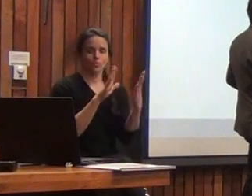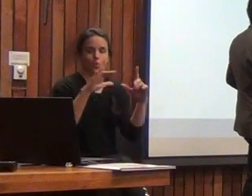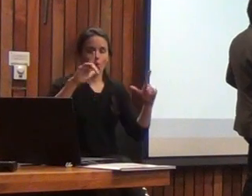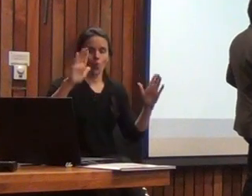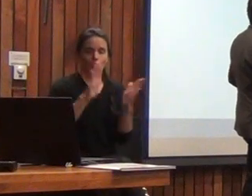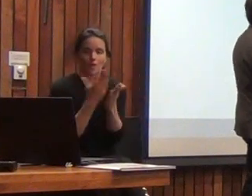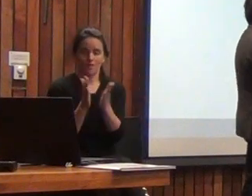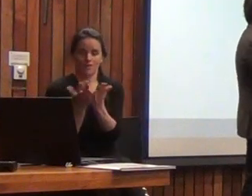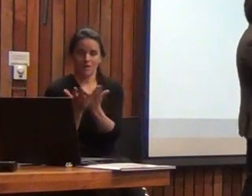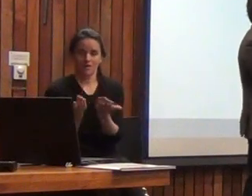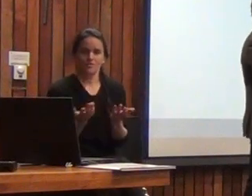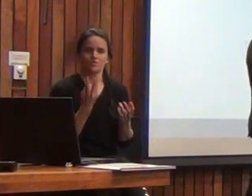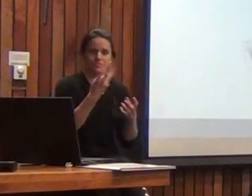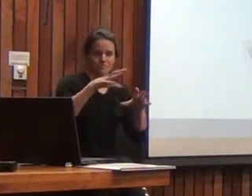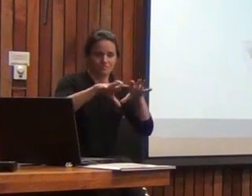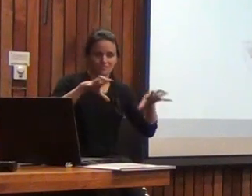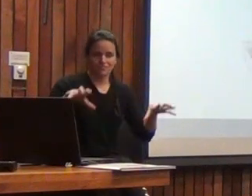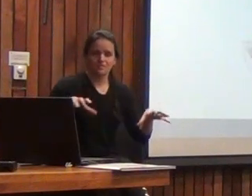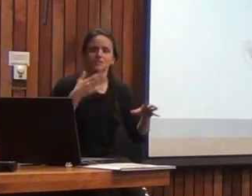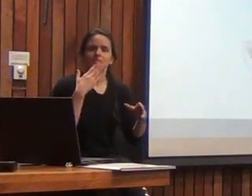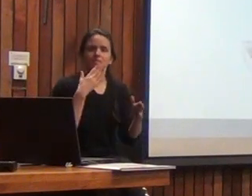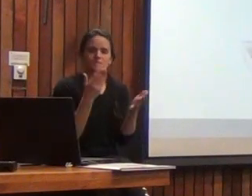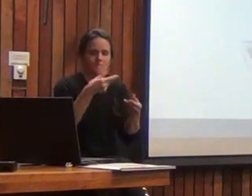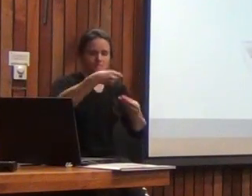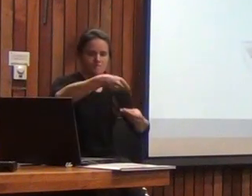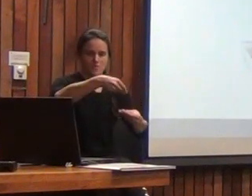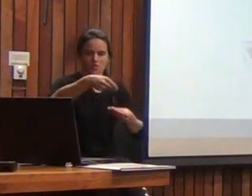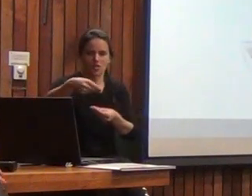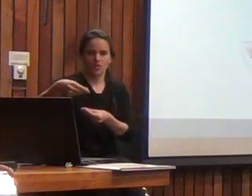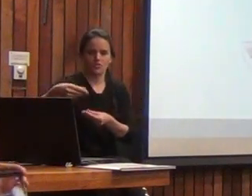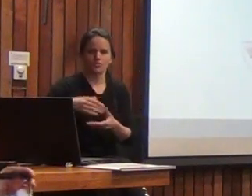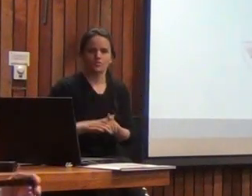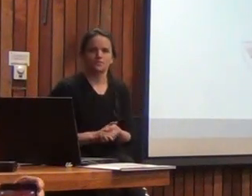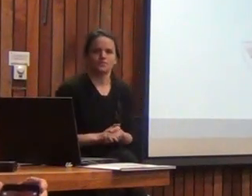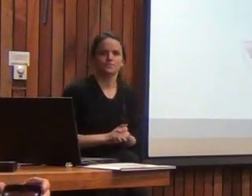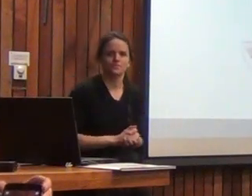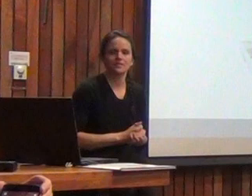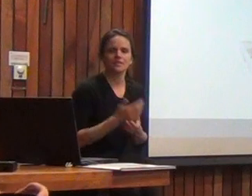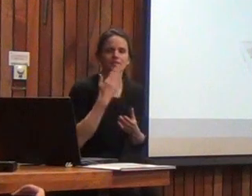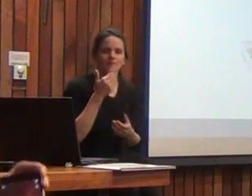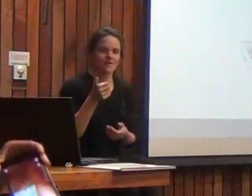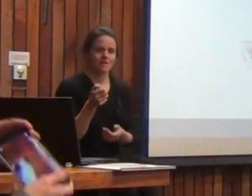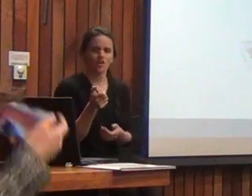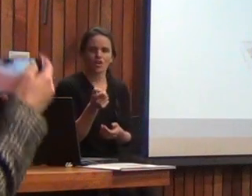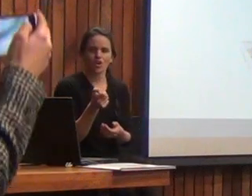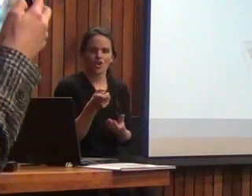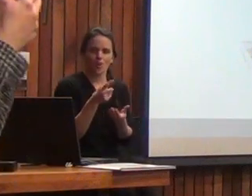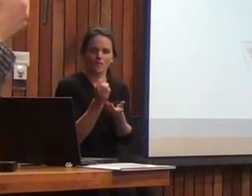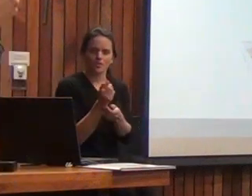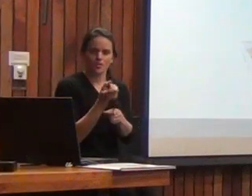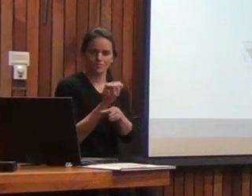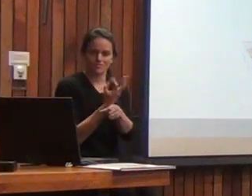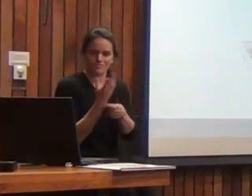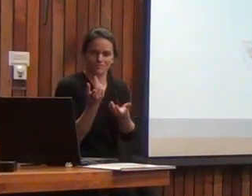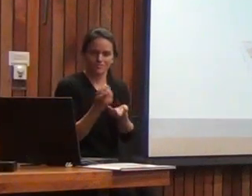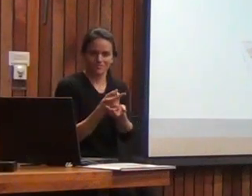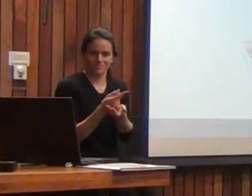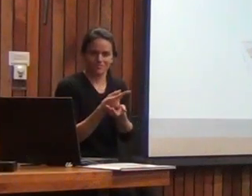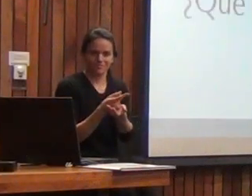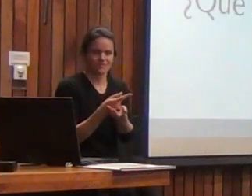los cubos, y tres sets de protocolos junto con el ya sempiterno cronómetro. Esta es la nueva batería de WIS-5.